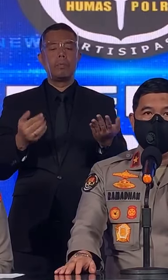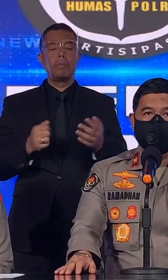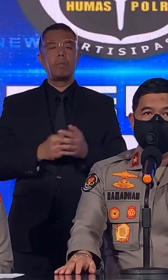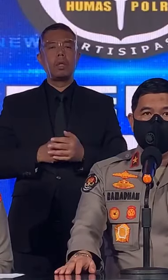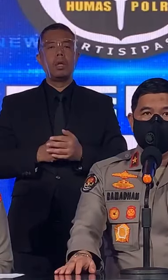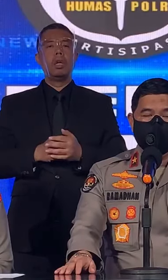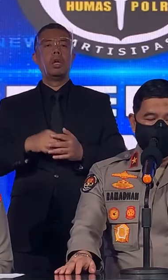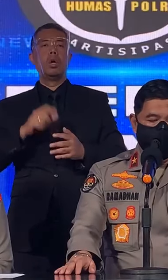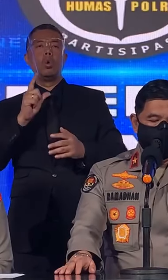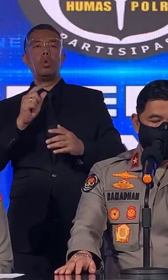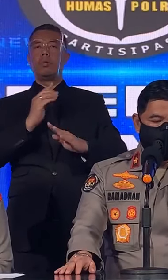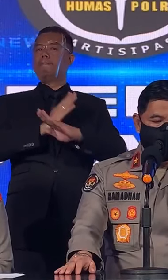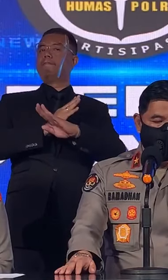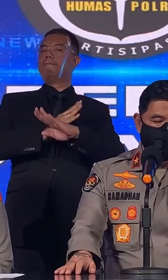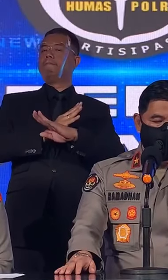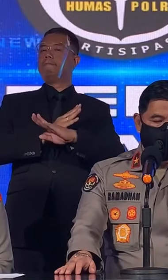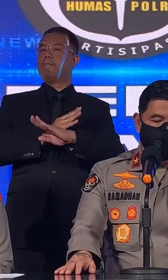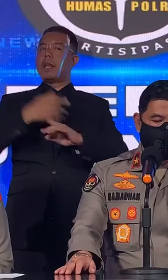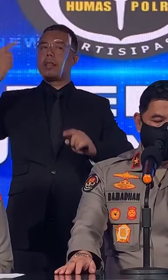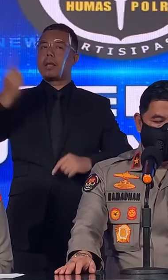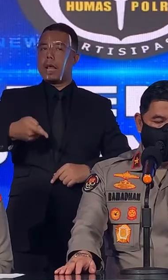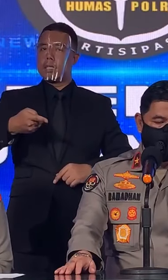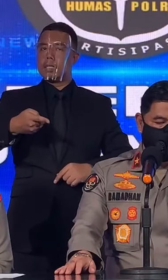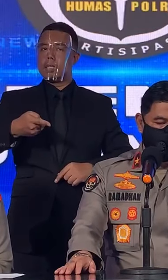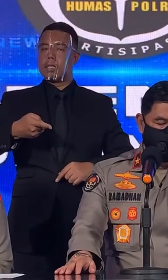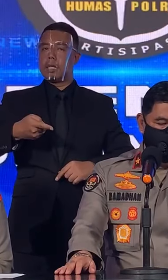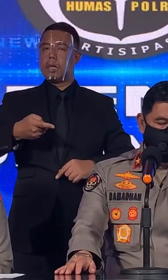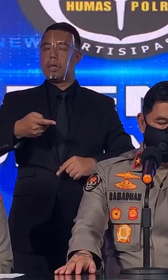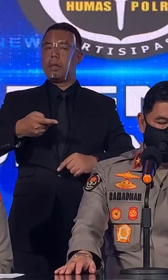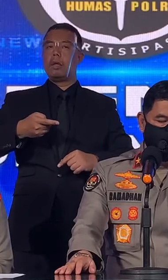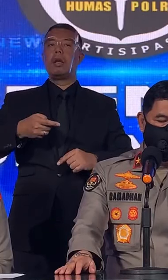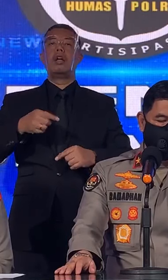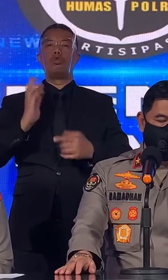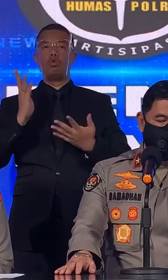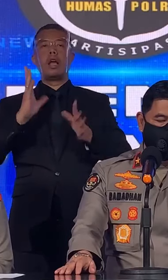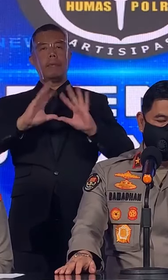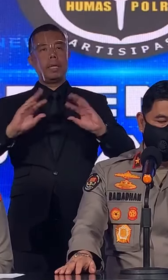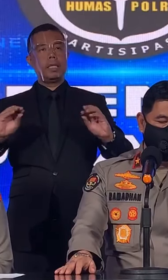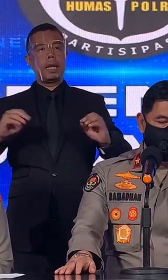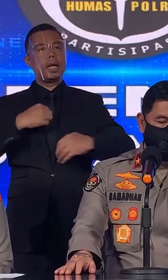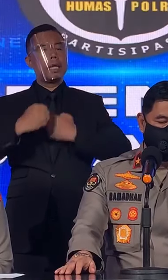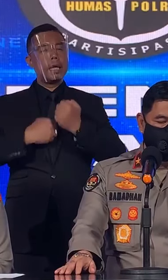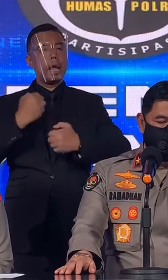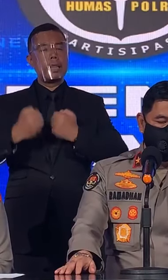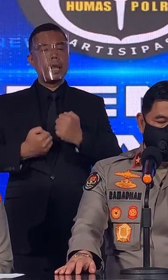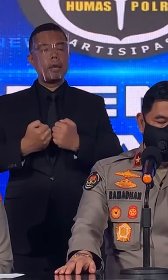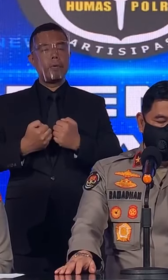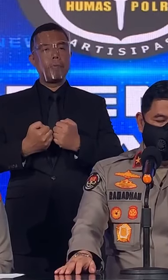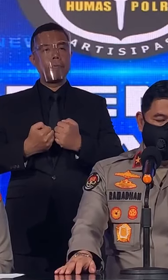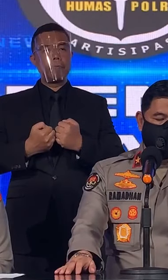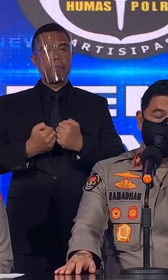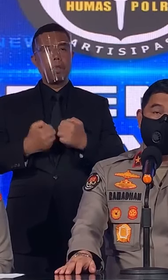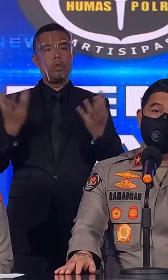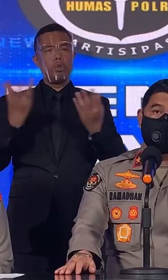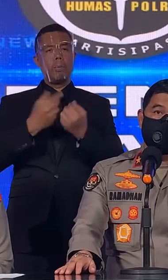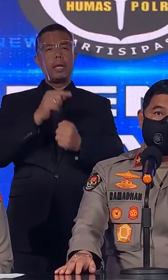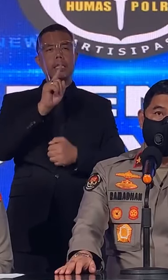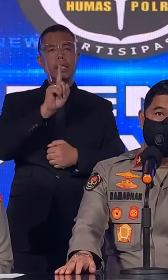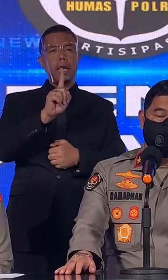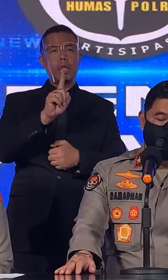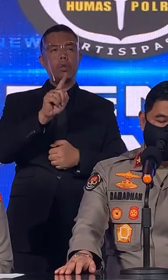Preventive Dan Preemptive Nya Melaksanakan Telah melaksanakan Kegiatan Sebanyak